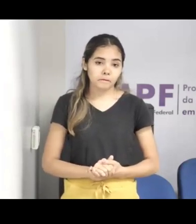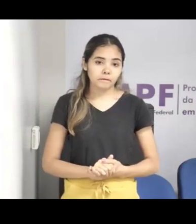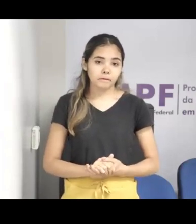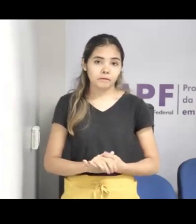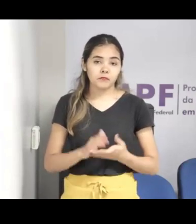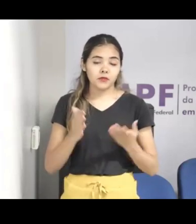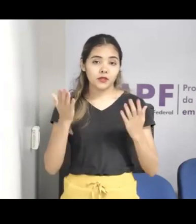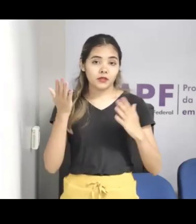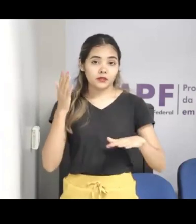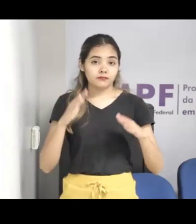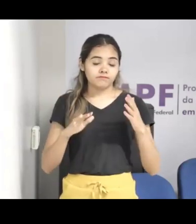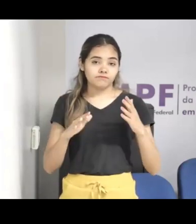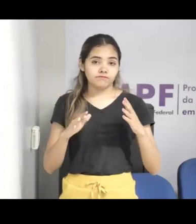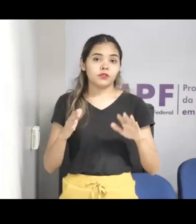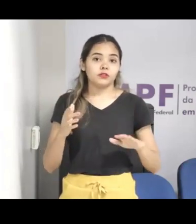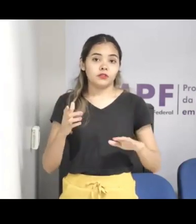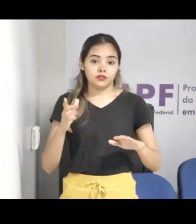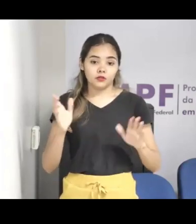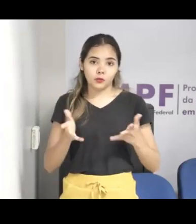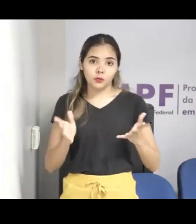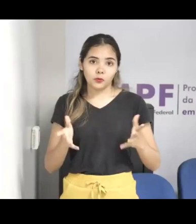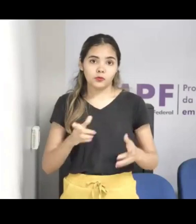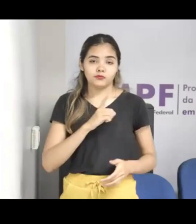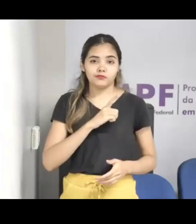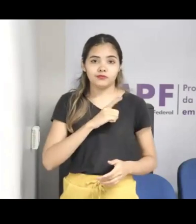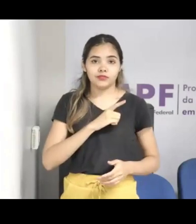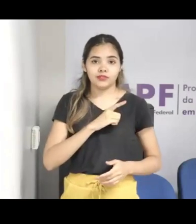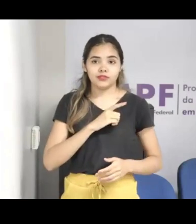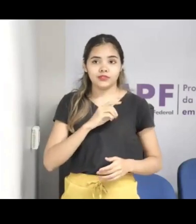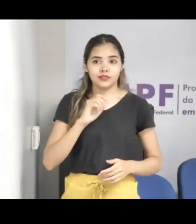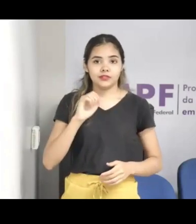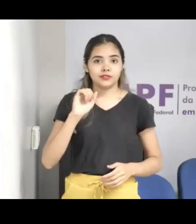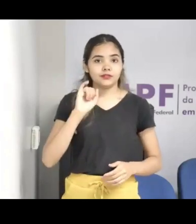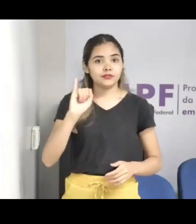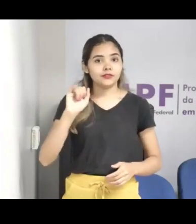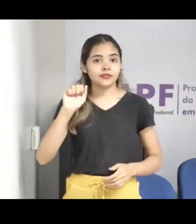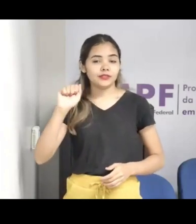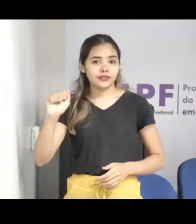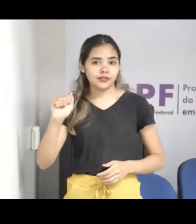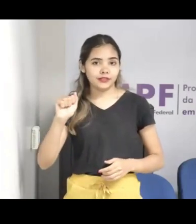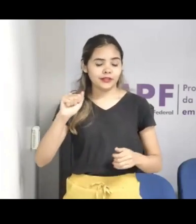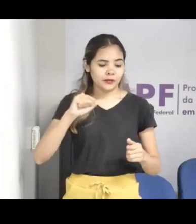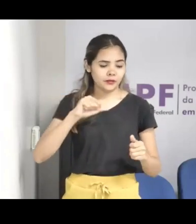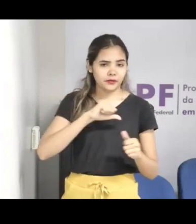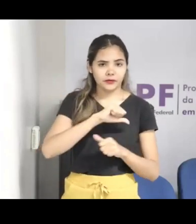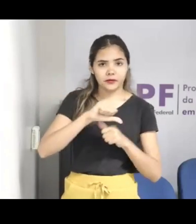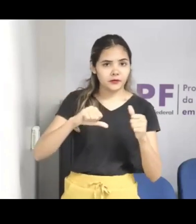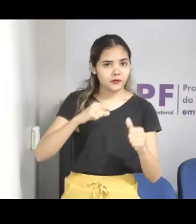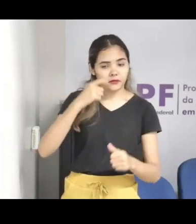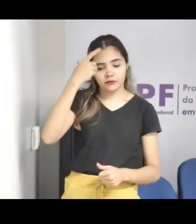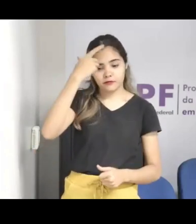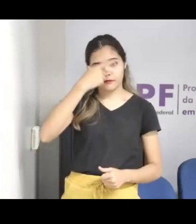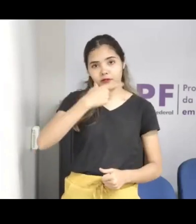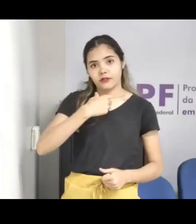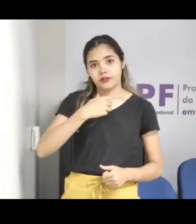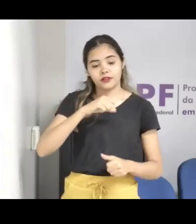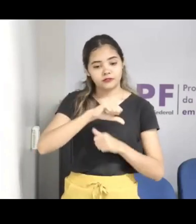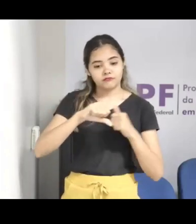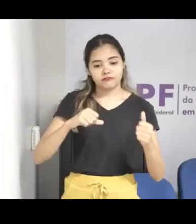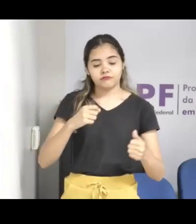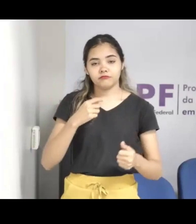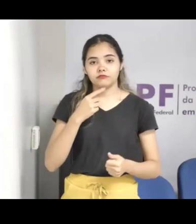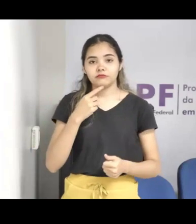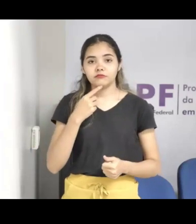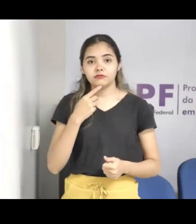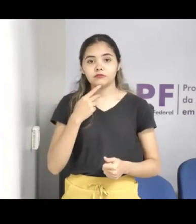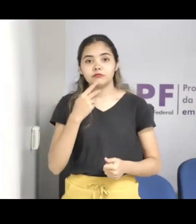hoje que transforma a voz da pessoa, né, então tem um homem de 40 anos ali que ele aparece para a menina no vídeo com uma voz